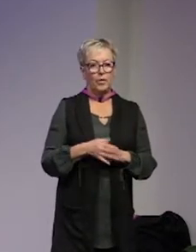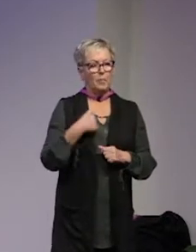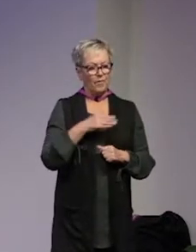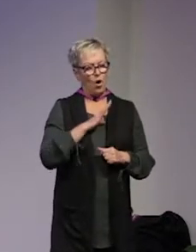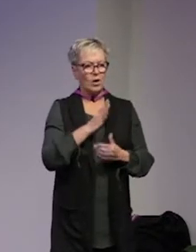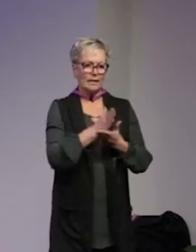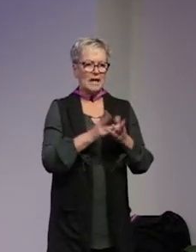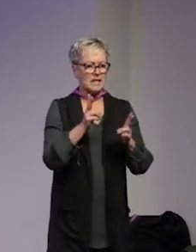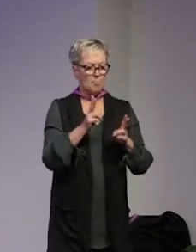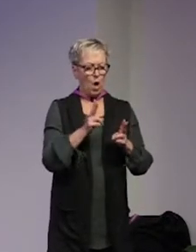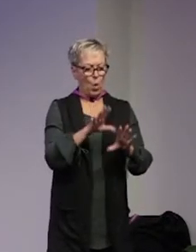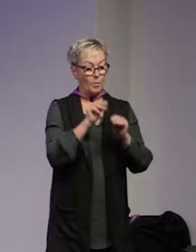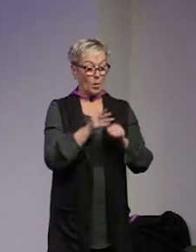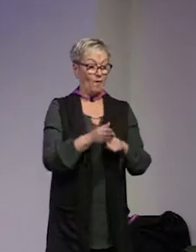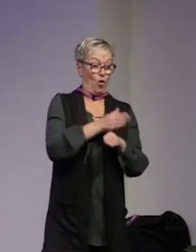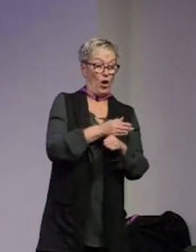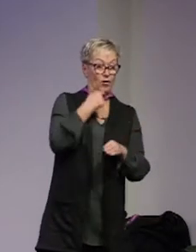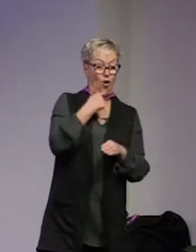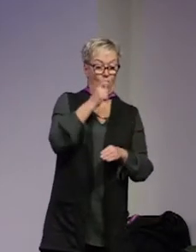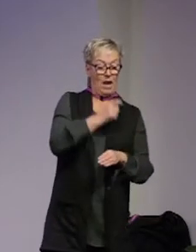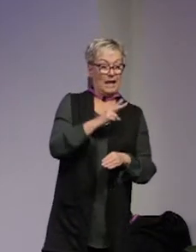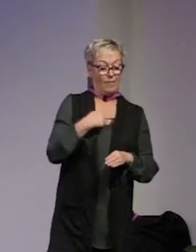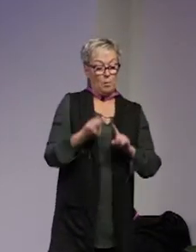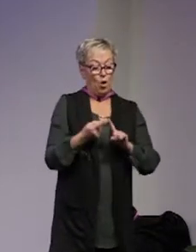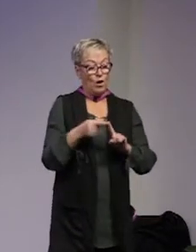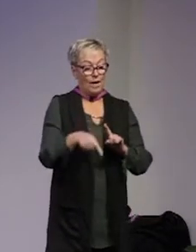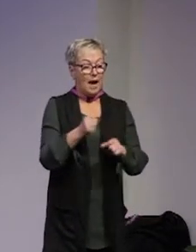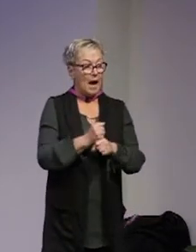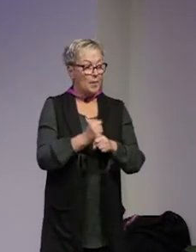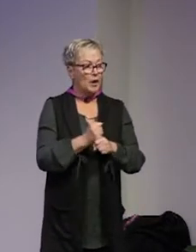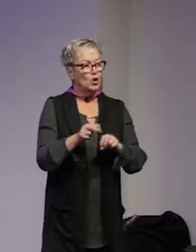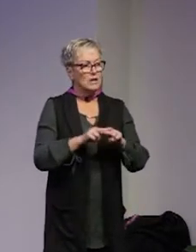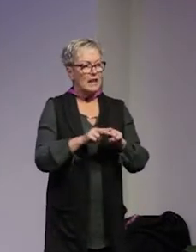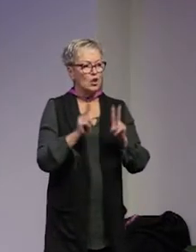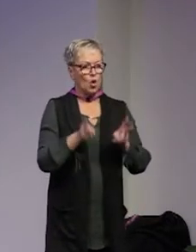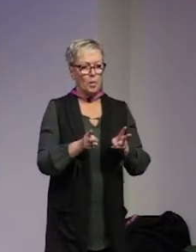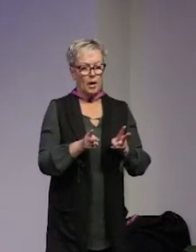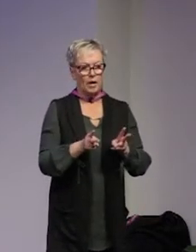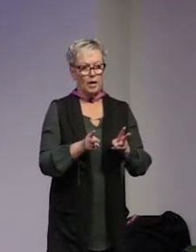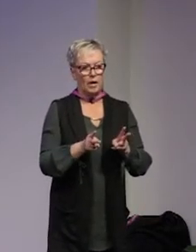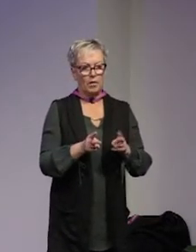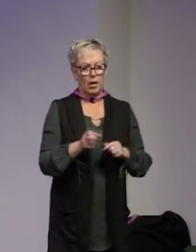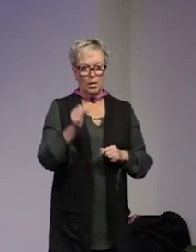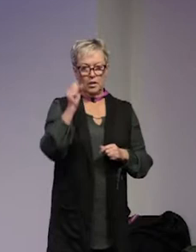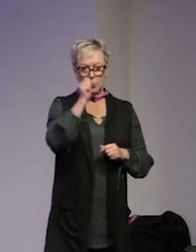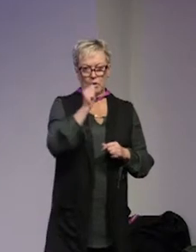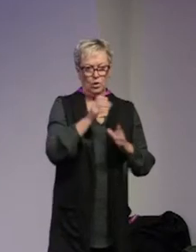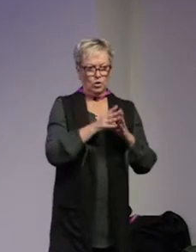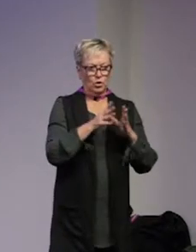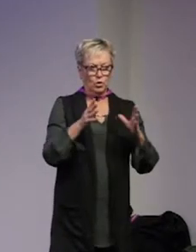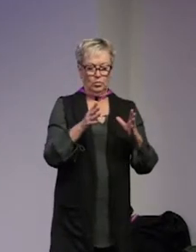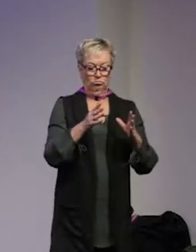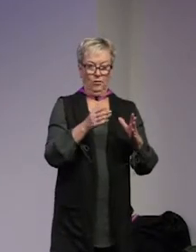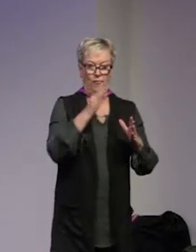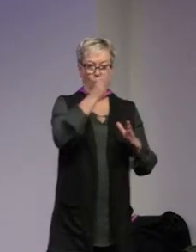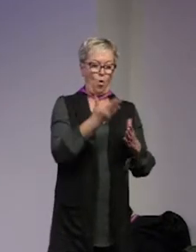uppfattning som förra talare att när vi började det här arbetet så kändes det som att det var ett väldigt stort fokus på den nationella